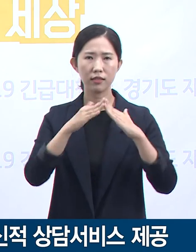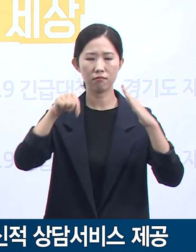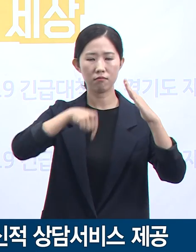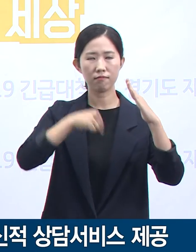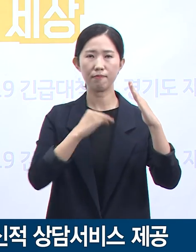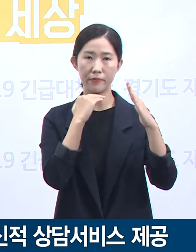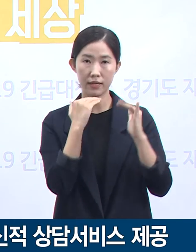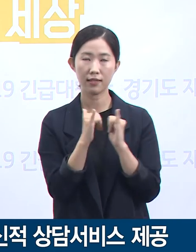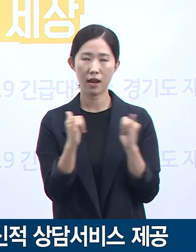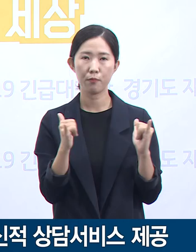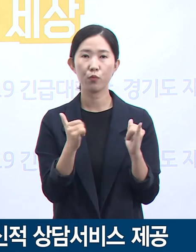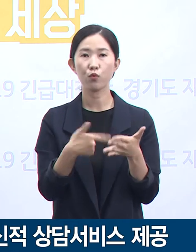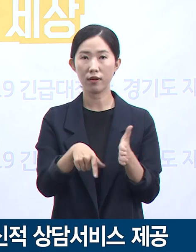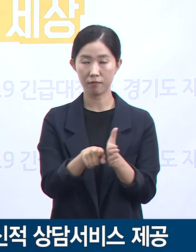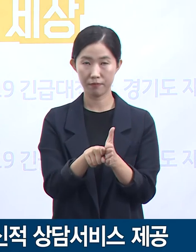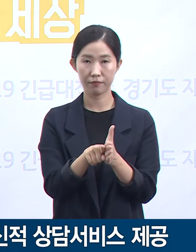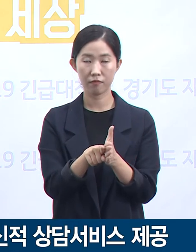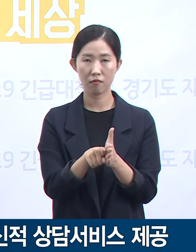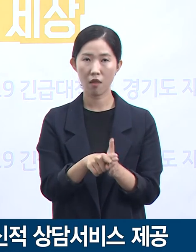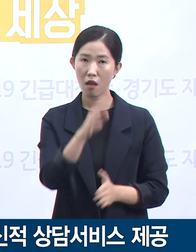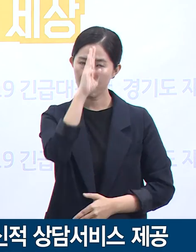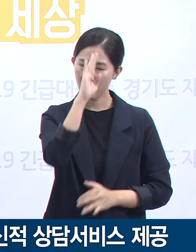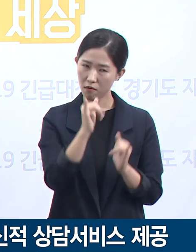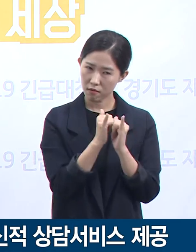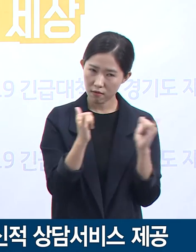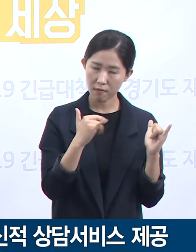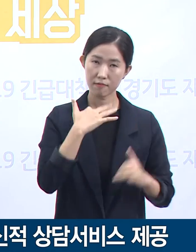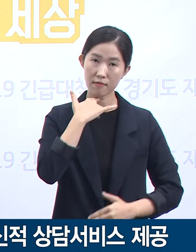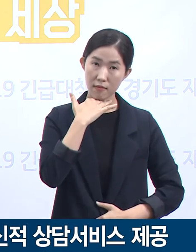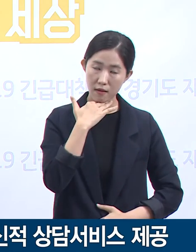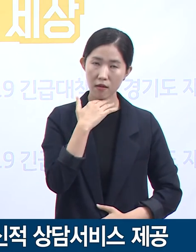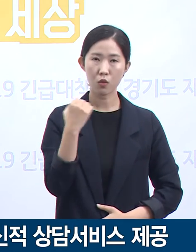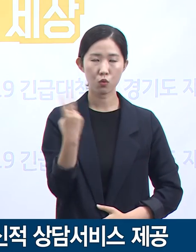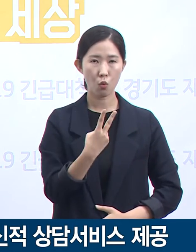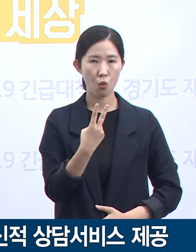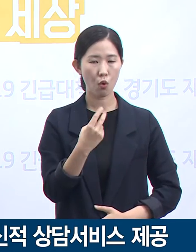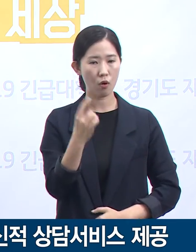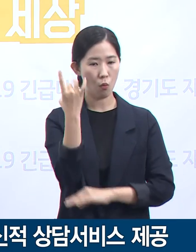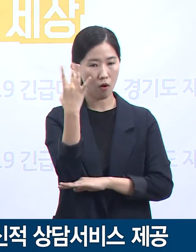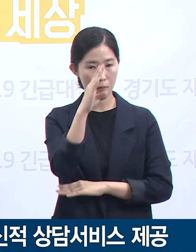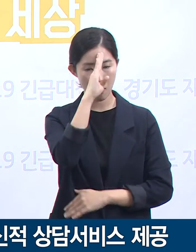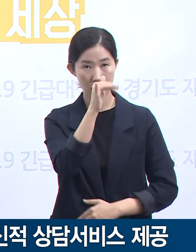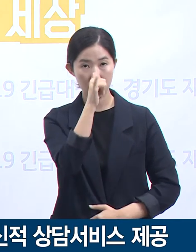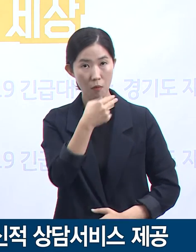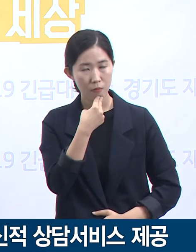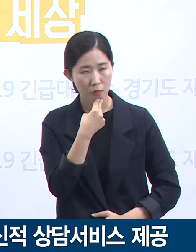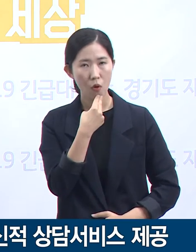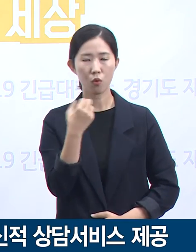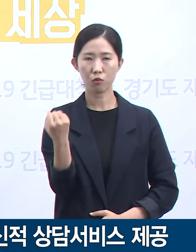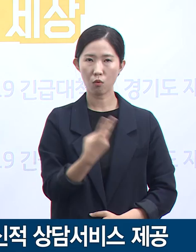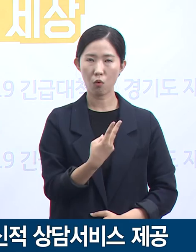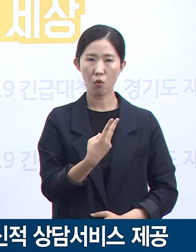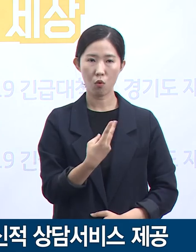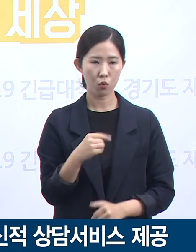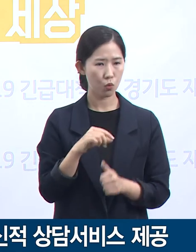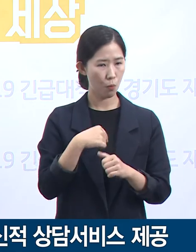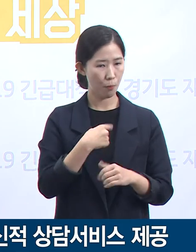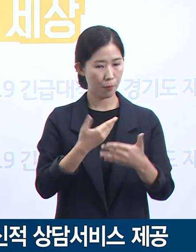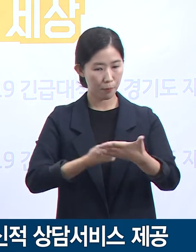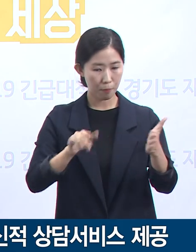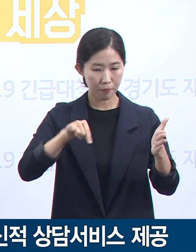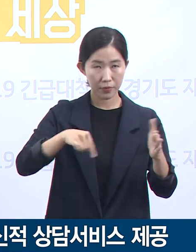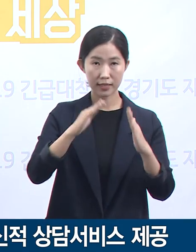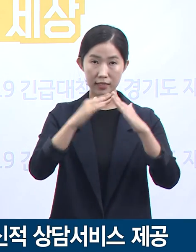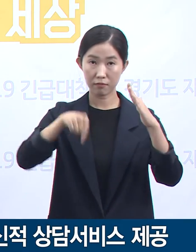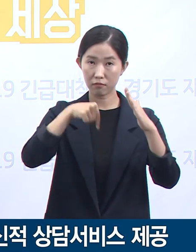환자의 연령, 기저질환 유무 등 건강상태, 독립적 격리 가능 여부, 등등을